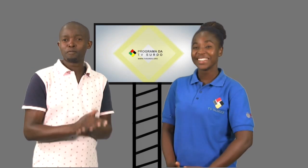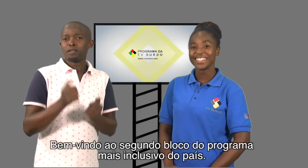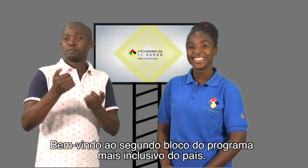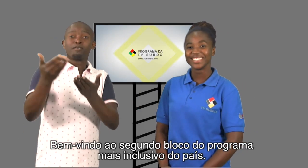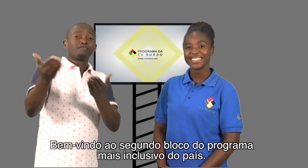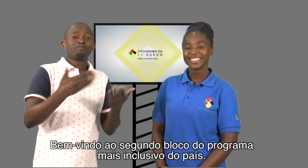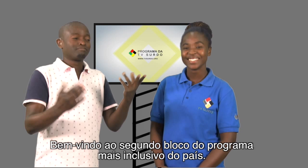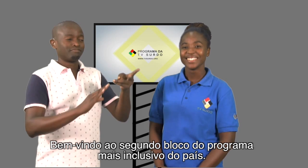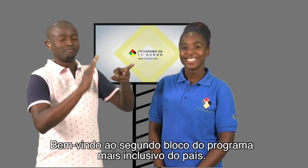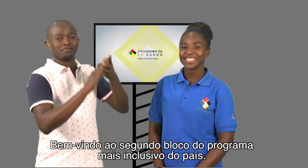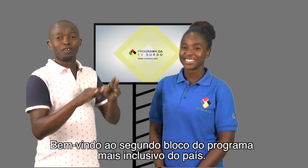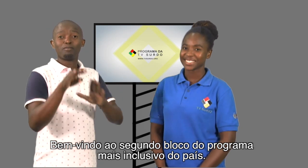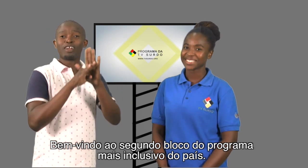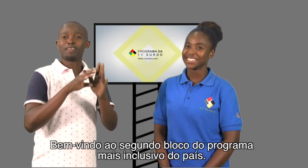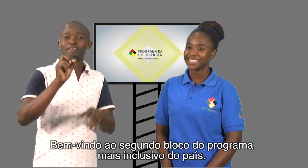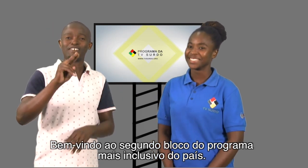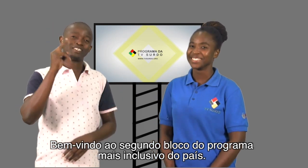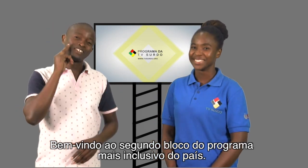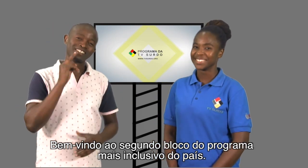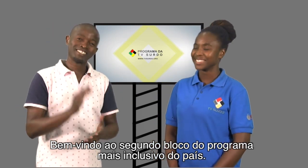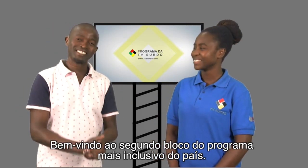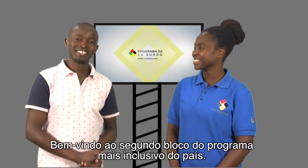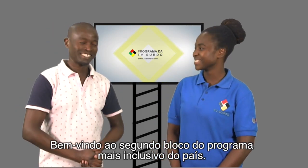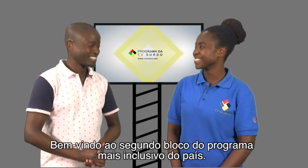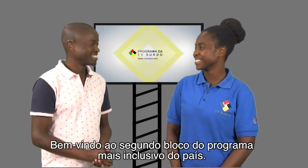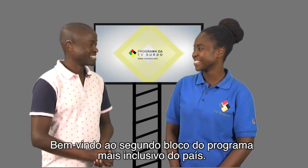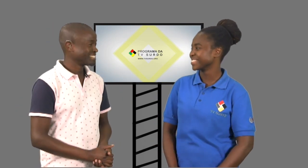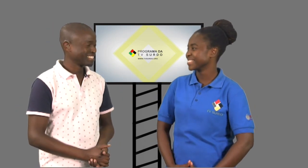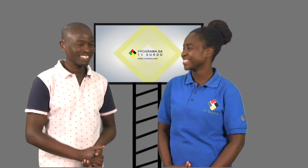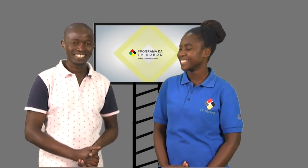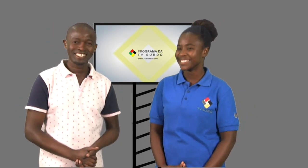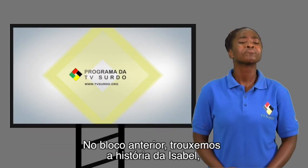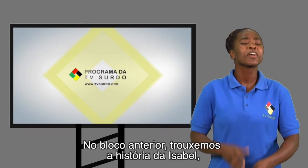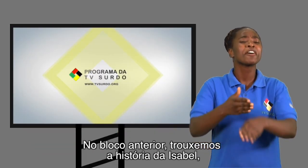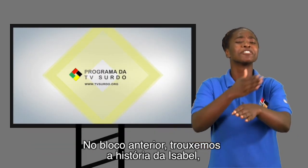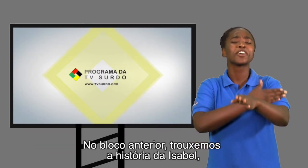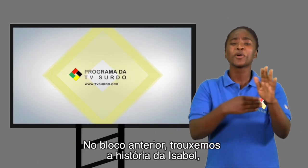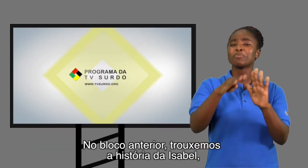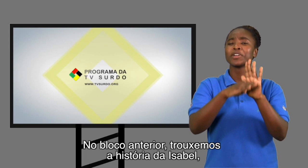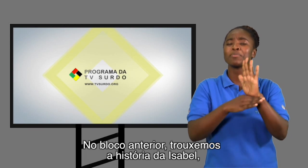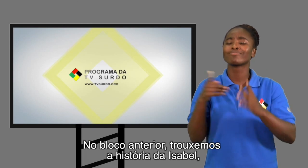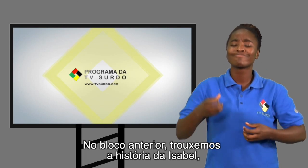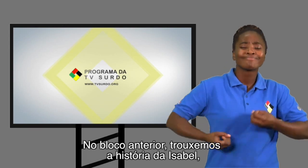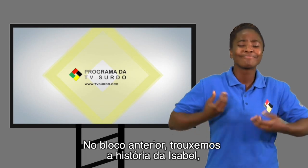Bem-vindo ao segundo bloco do programa mais inclusivo do país. No bloco anterior trouxemos a história